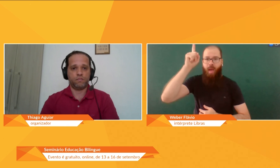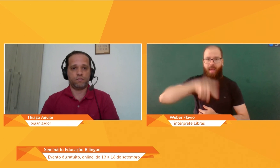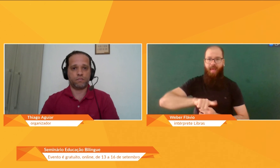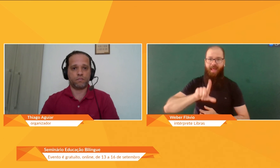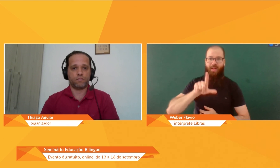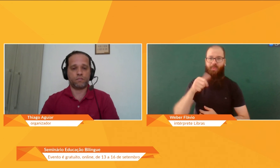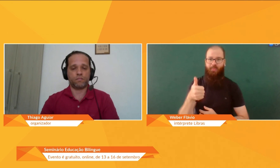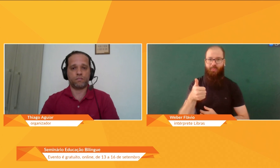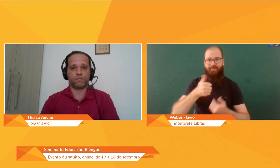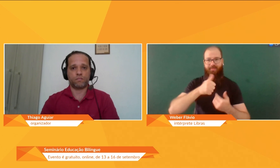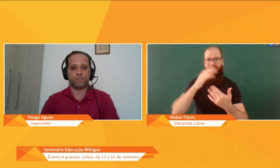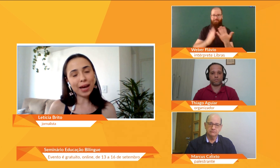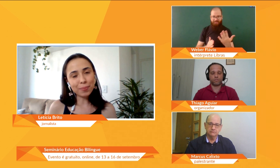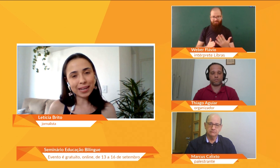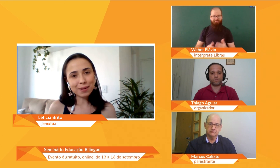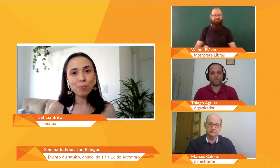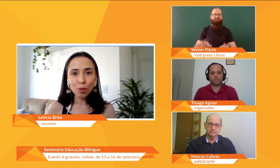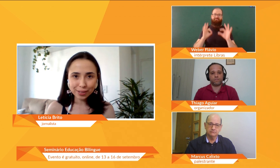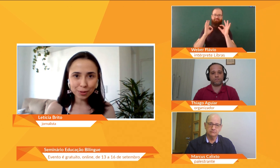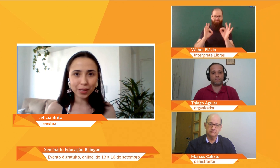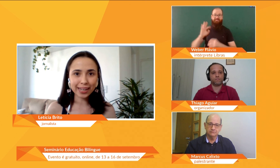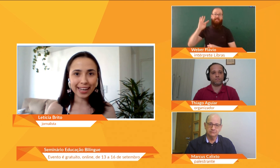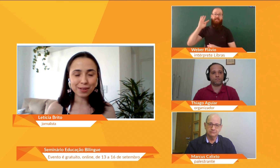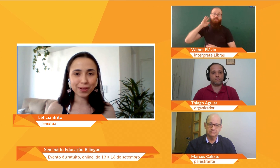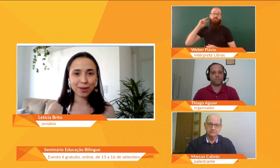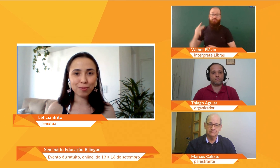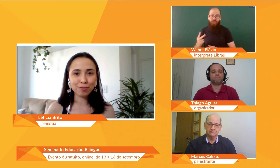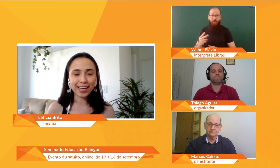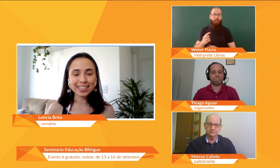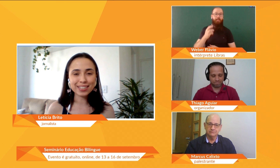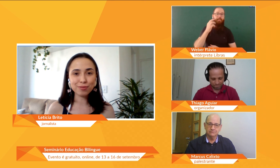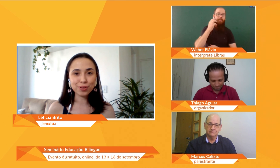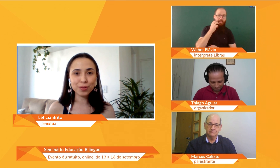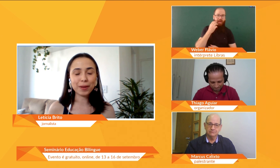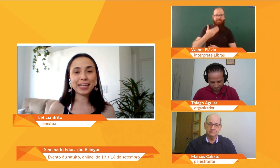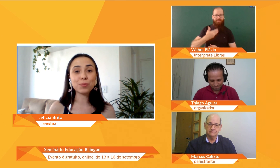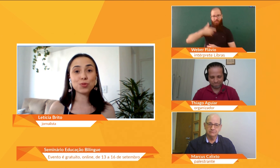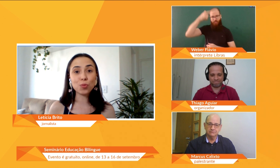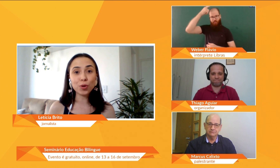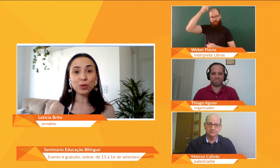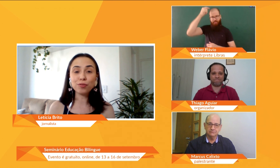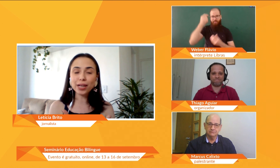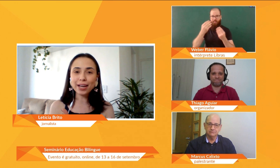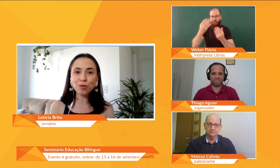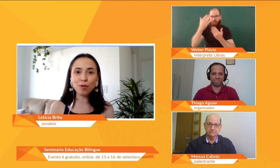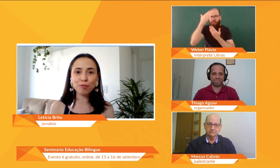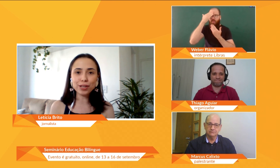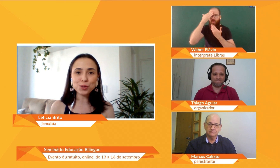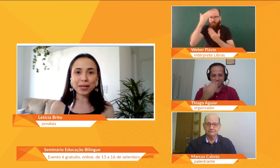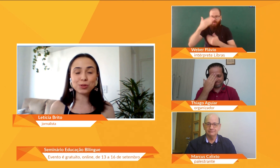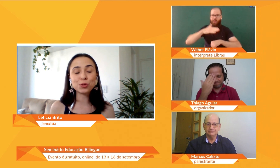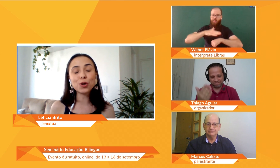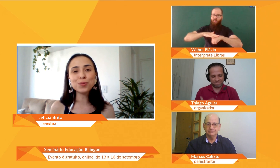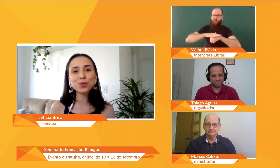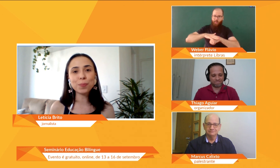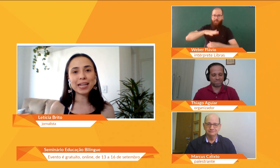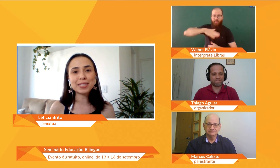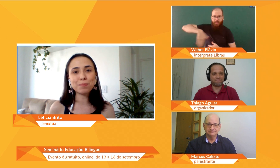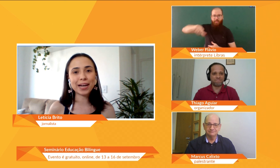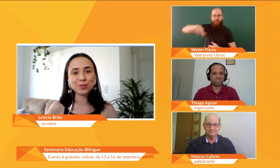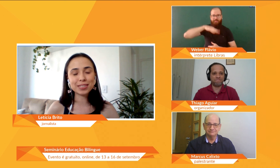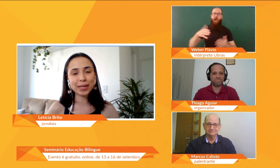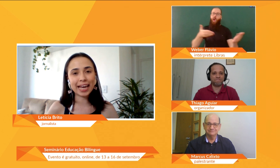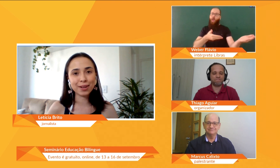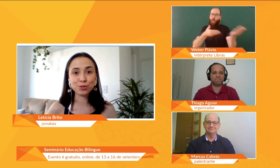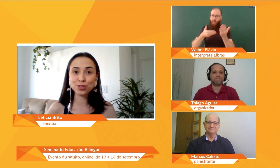Tiago, Marcos, Weber, muito obrigada pela conversa, viu? Aprendemos muito e fica aí o convite para todo mundo